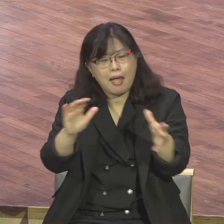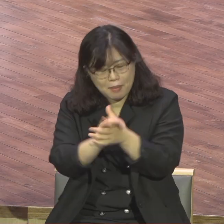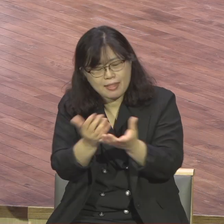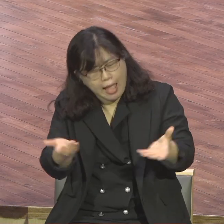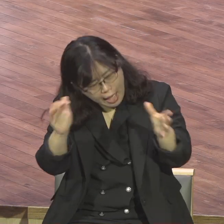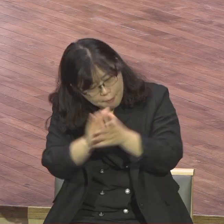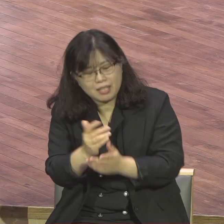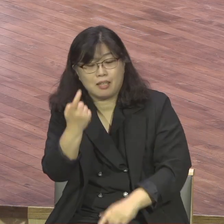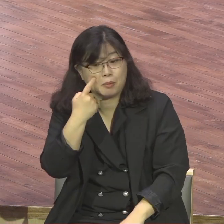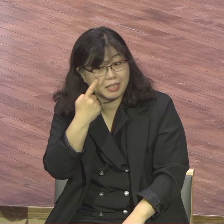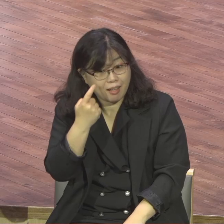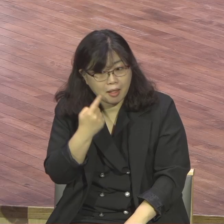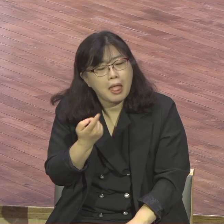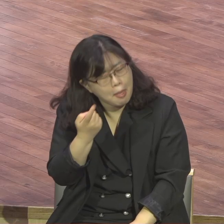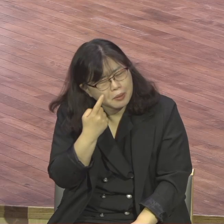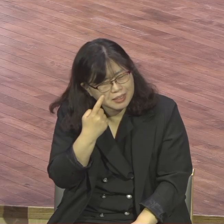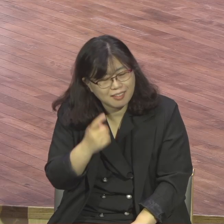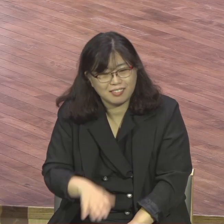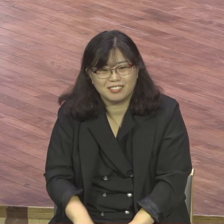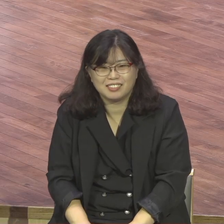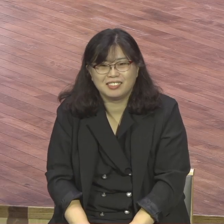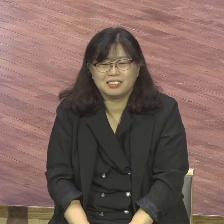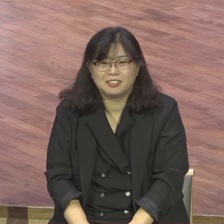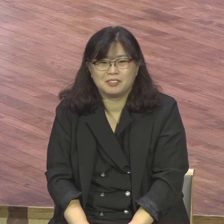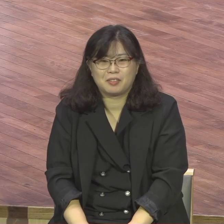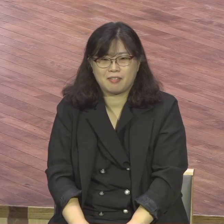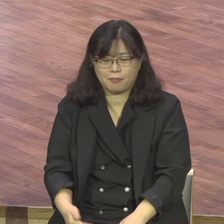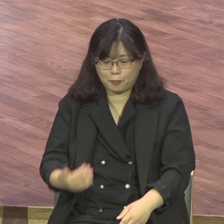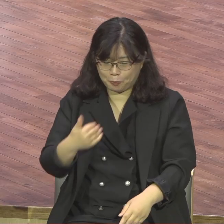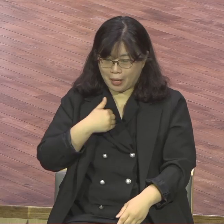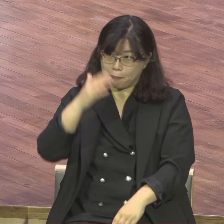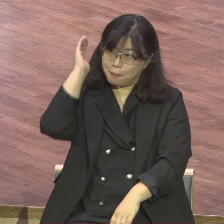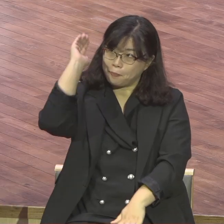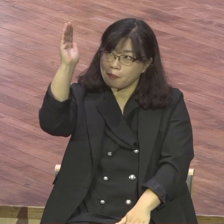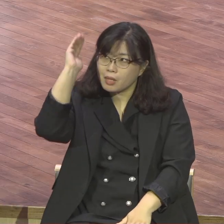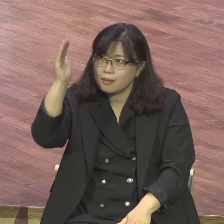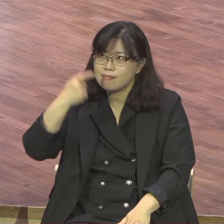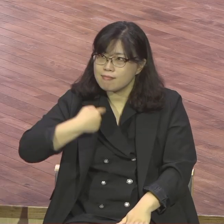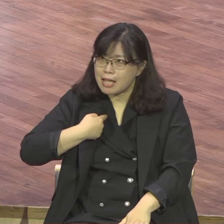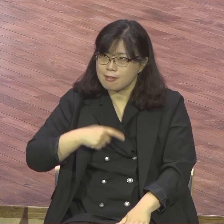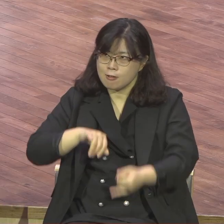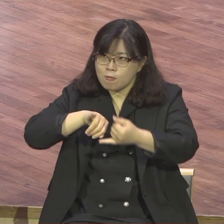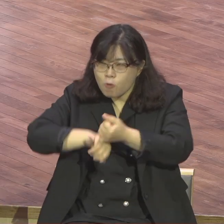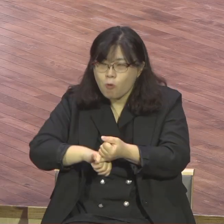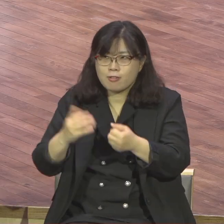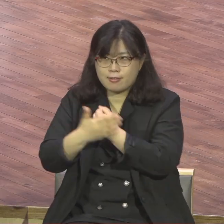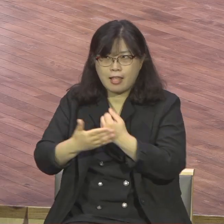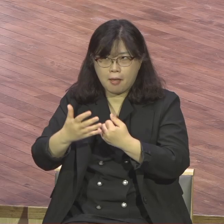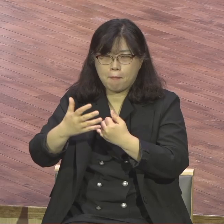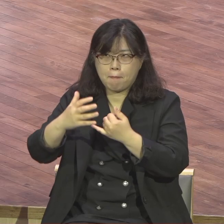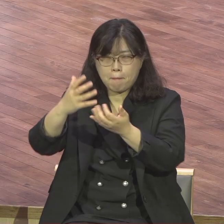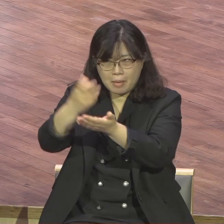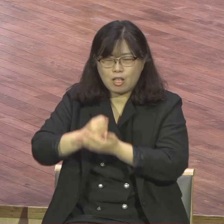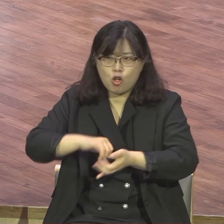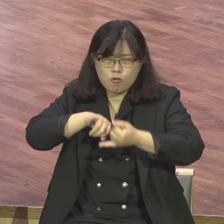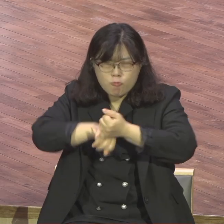한번 해보시라니까 어떤 마음속에 허감이 싹 아멘하는 순간 다 물러가 모든 실패 저주의 생각이